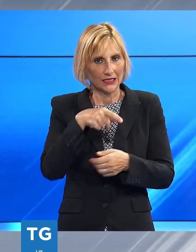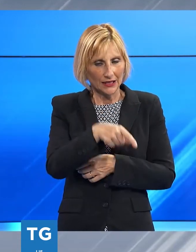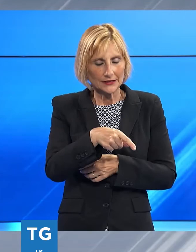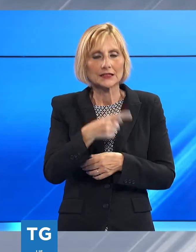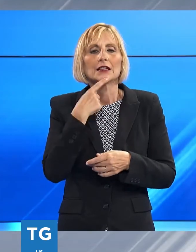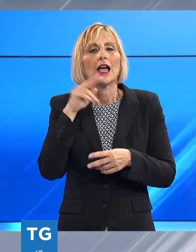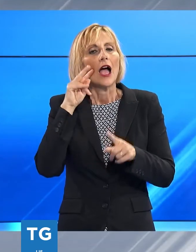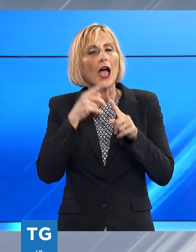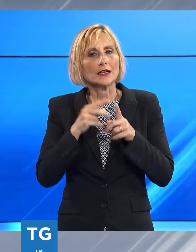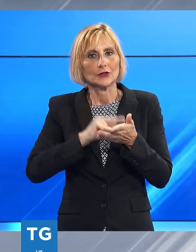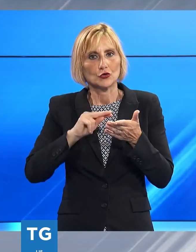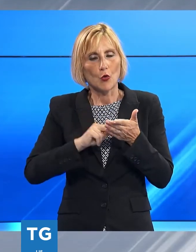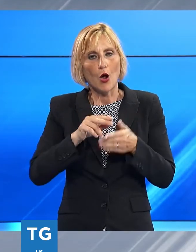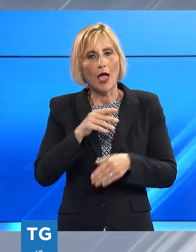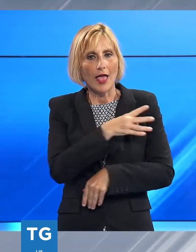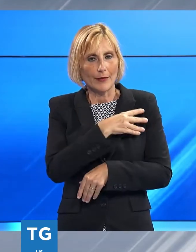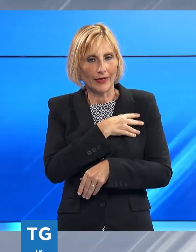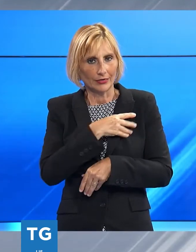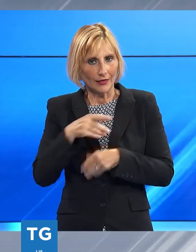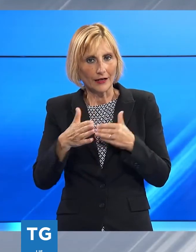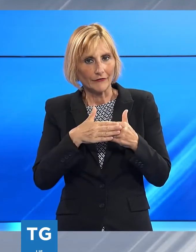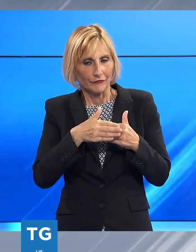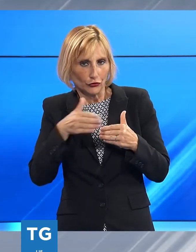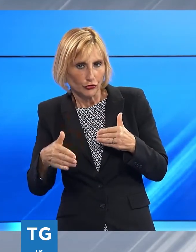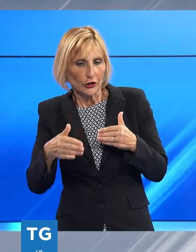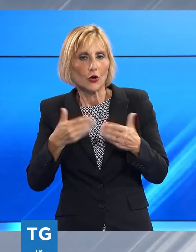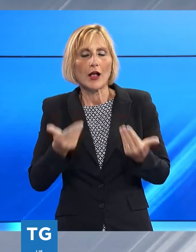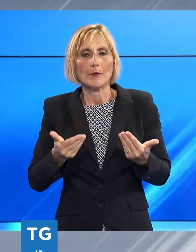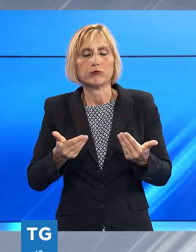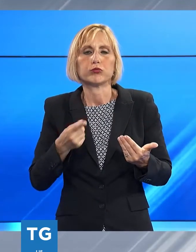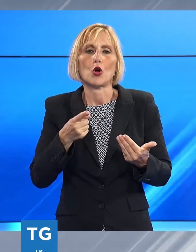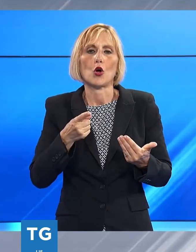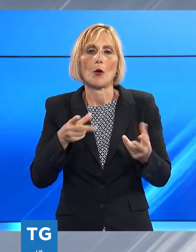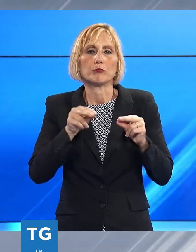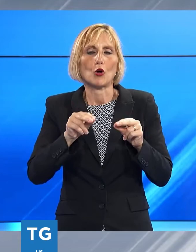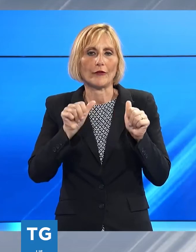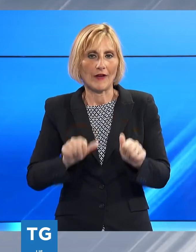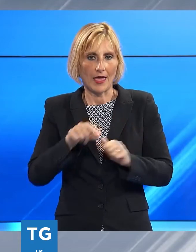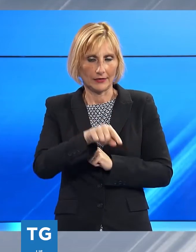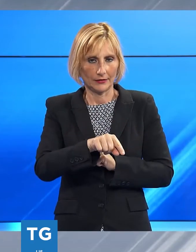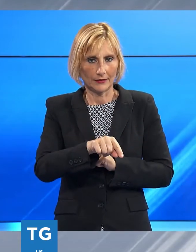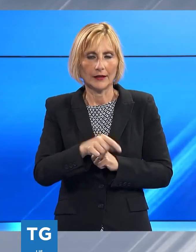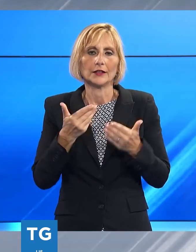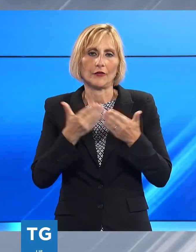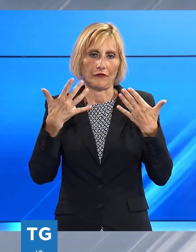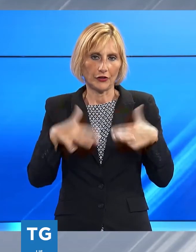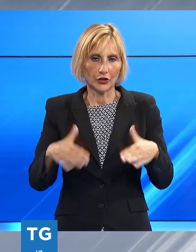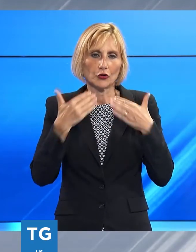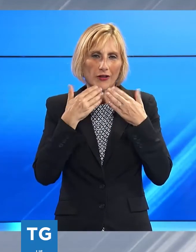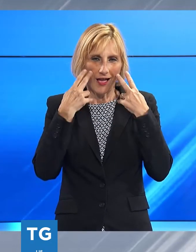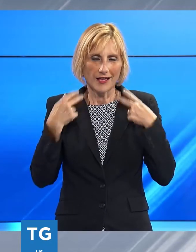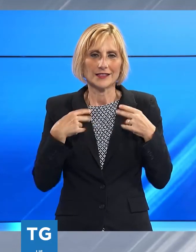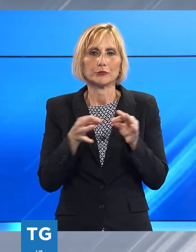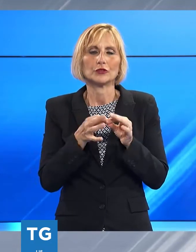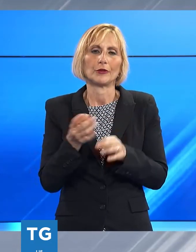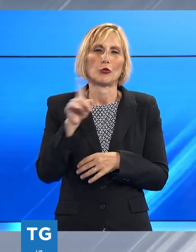'ex suolo elementare del paese adiacente al campo polivalente è tutto per quanto riguarda la prima parte del TG Noi ci fermiamo e torniamo poi con le notizie